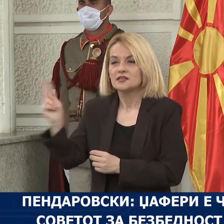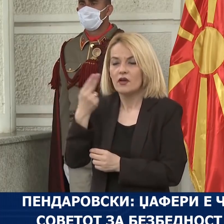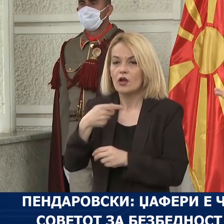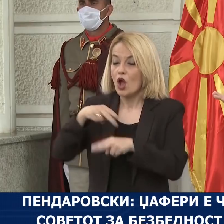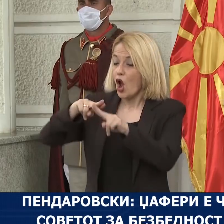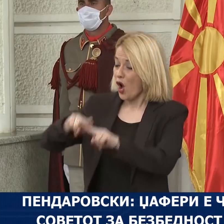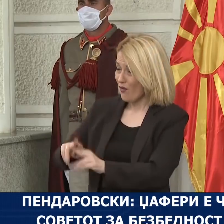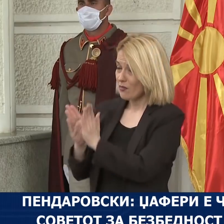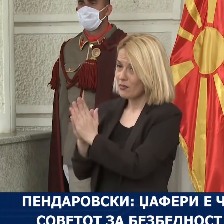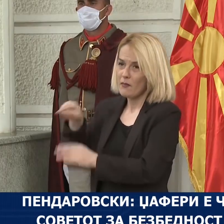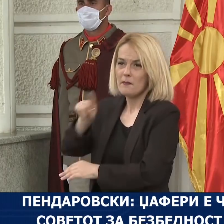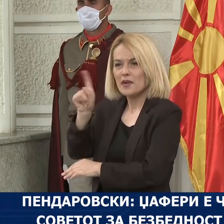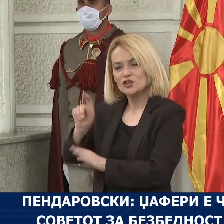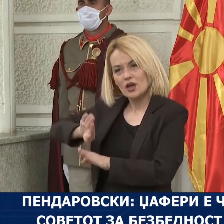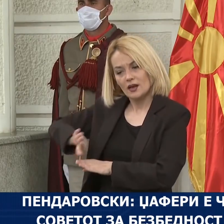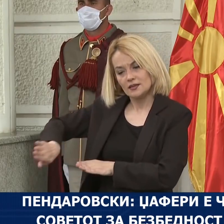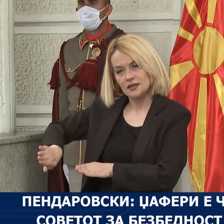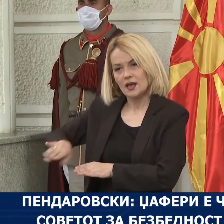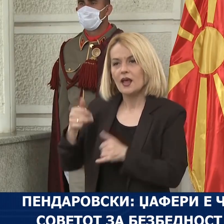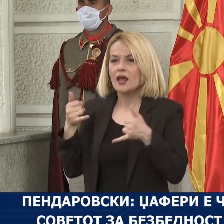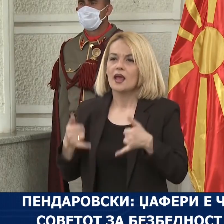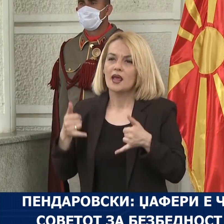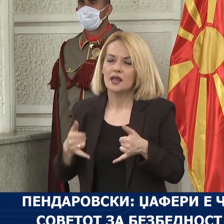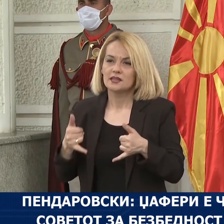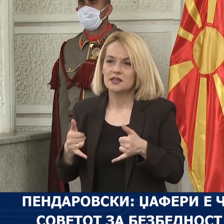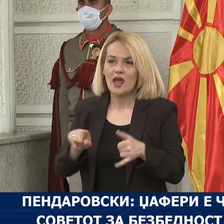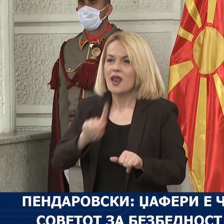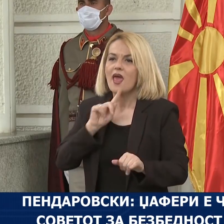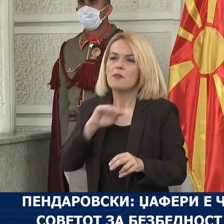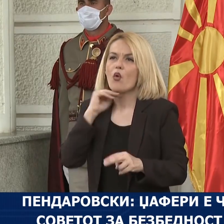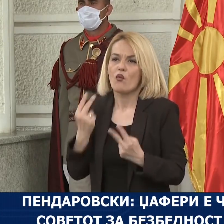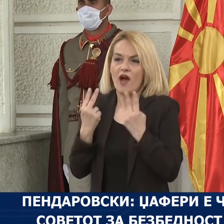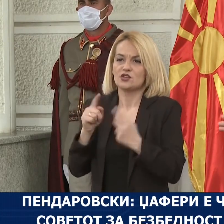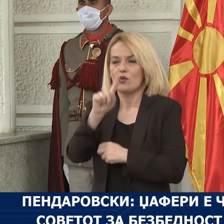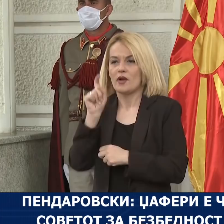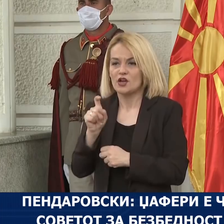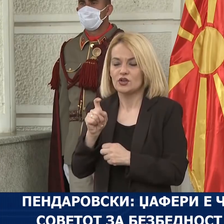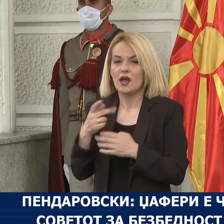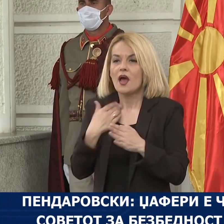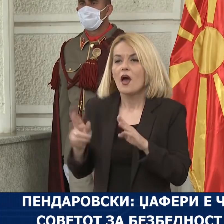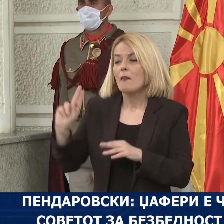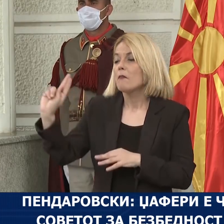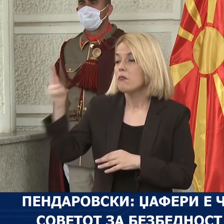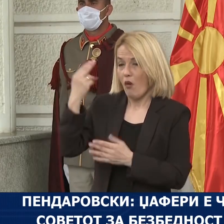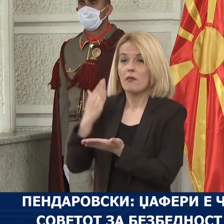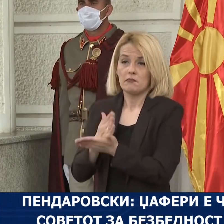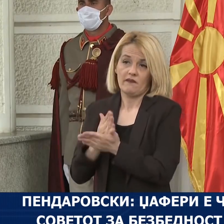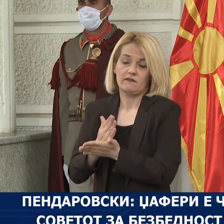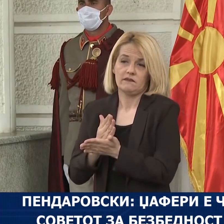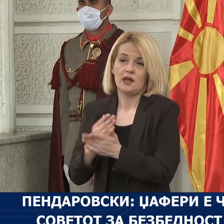Михто да го оставиме тоа прашање на страна, иниќи денеска мислам дека тоа прашање не ни е приоритетно, беше, се разбира, повикан како